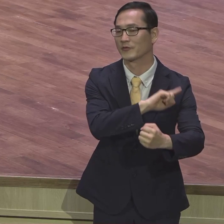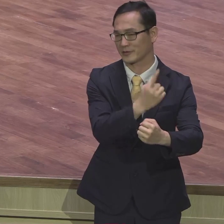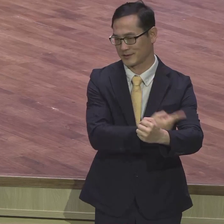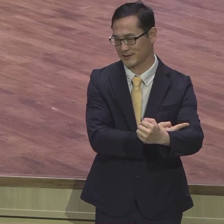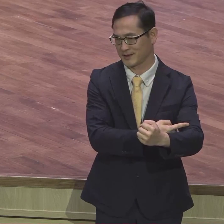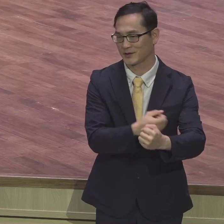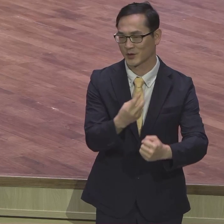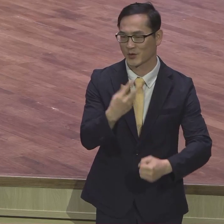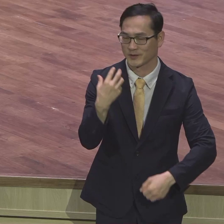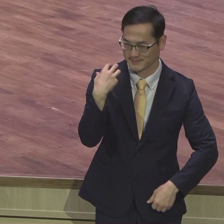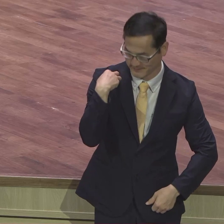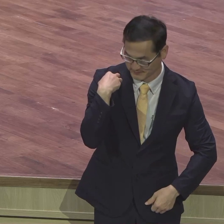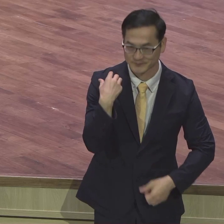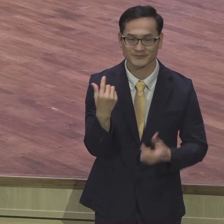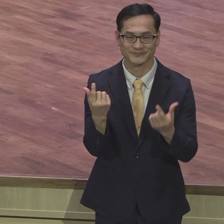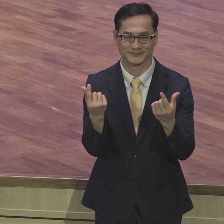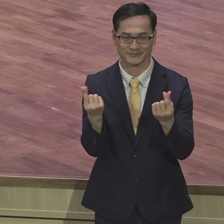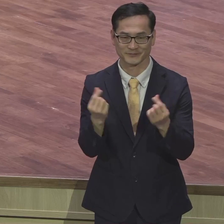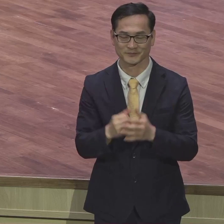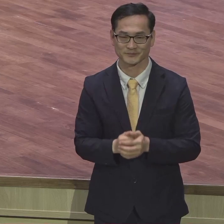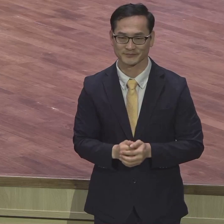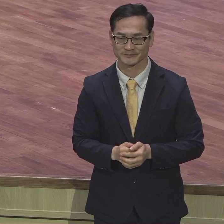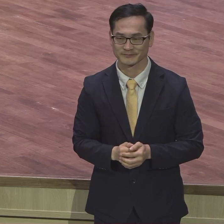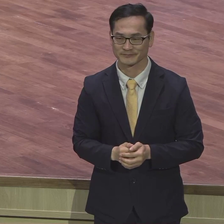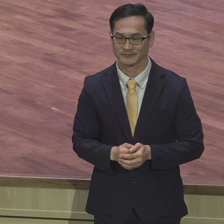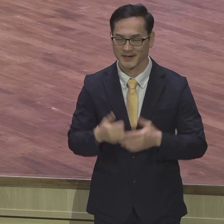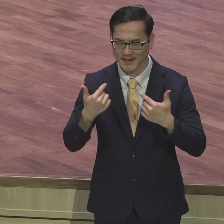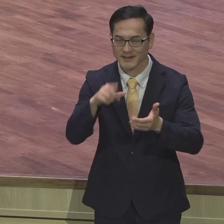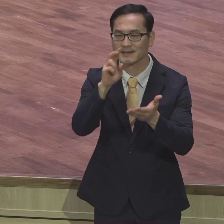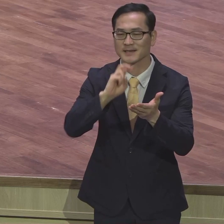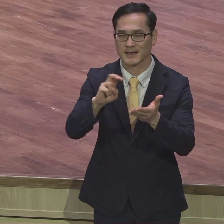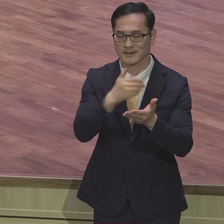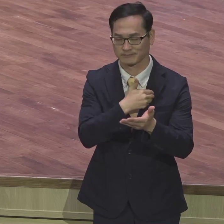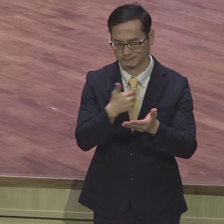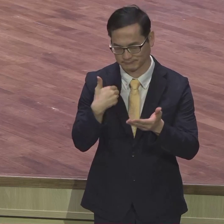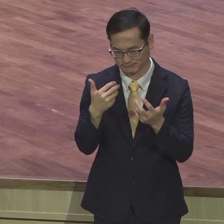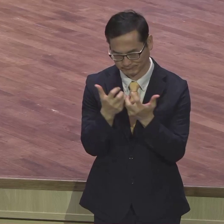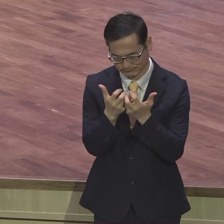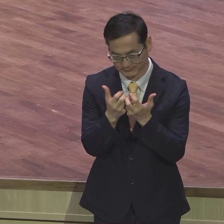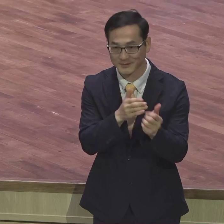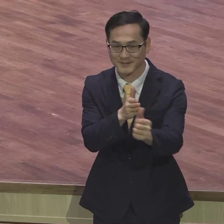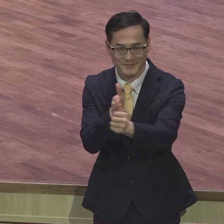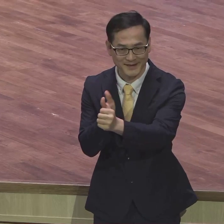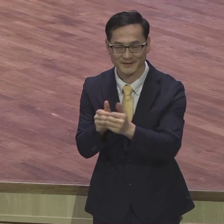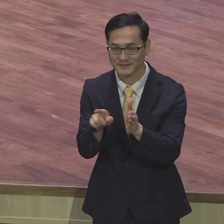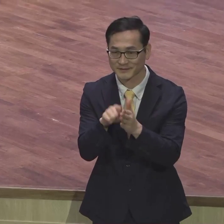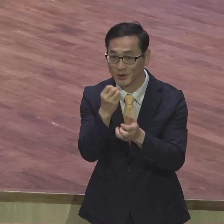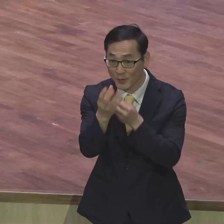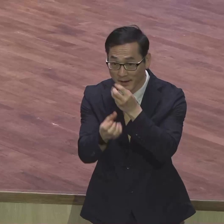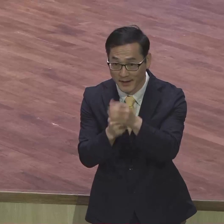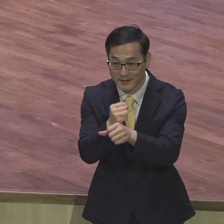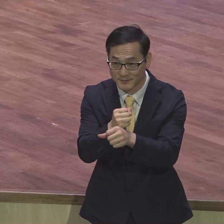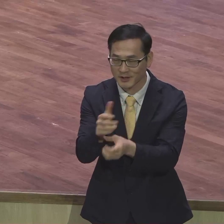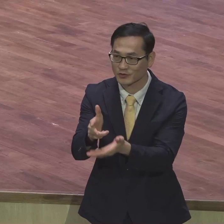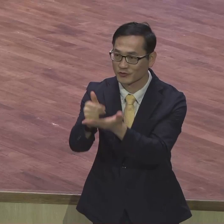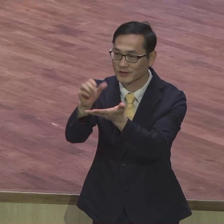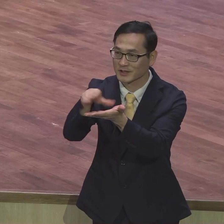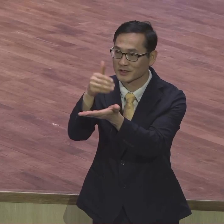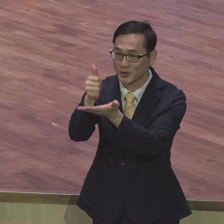날마다 감사 찬양 넘치시기를 바랍니다 신앙 고백합니다 주는 그리스도시오